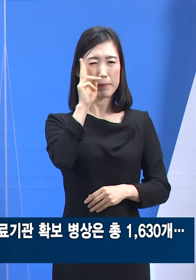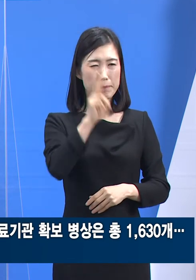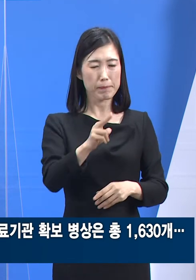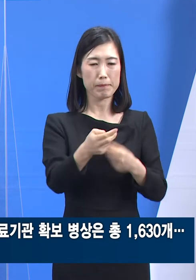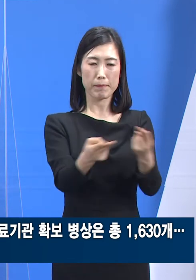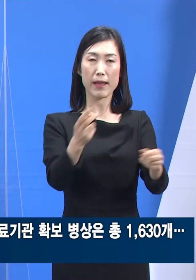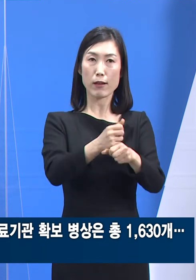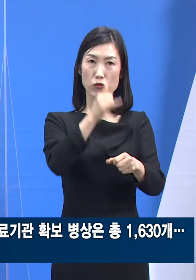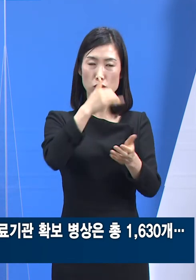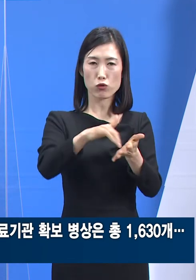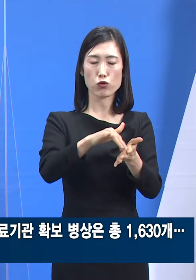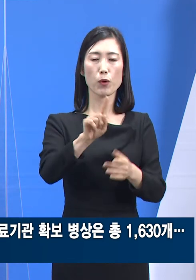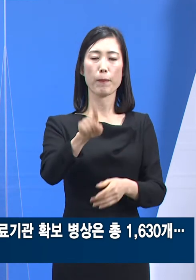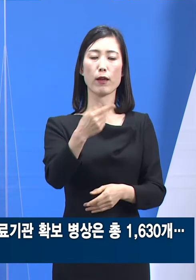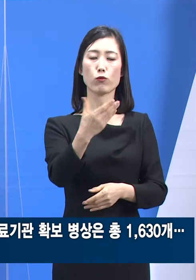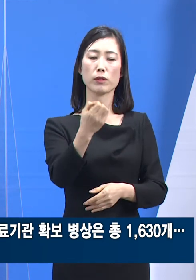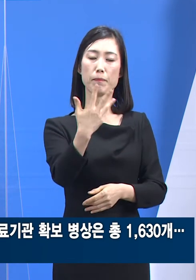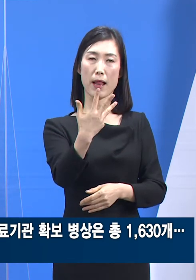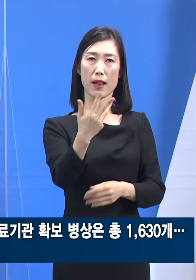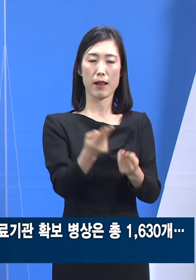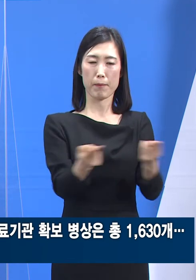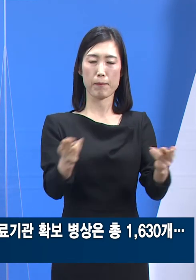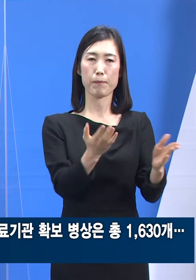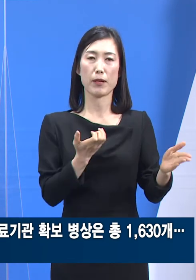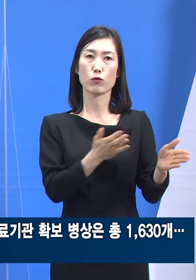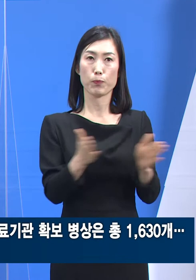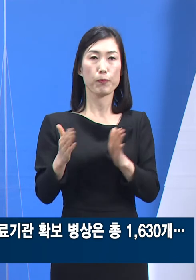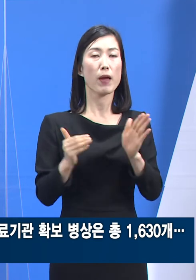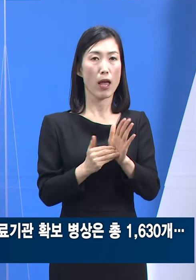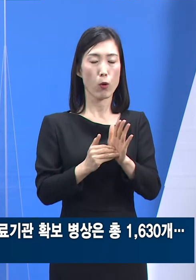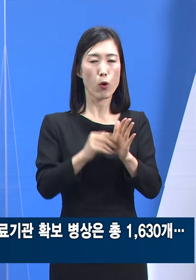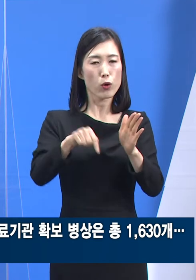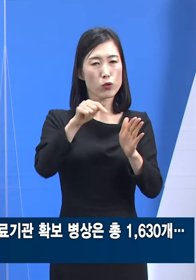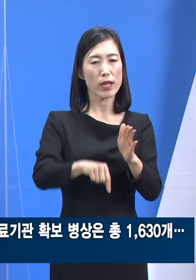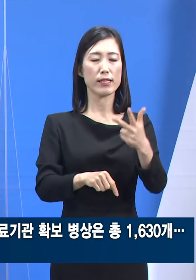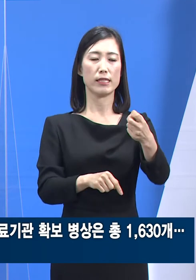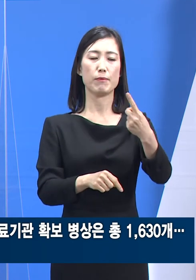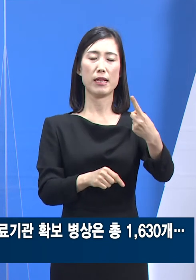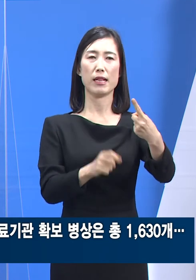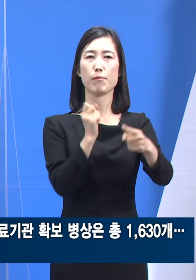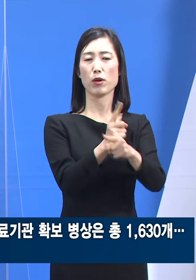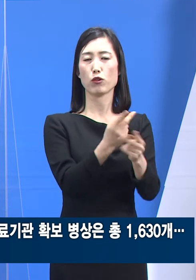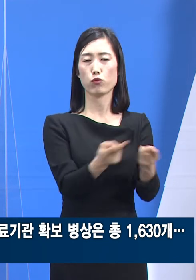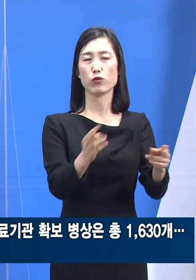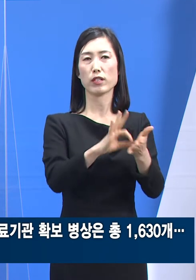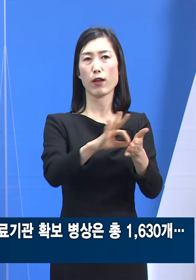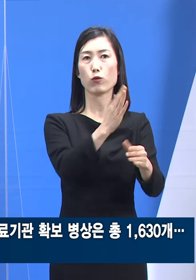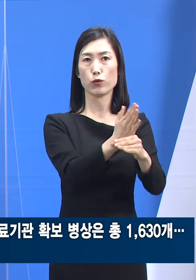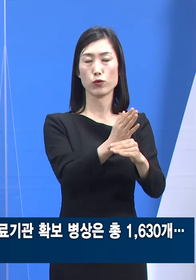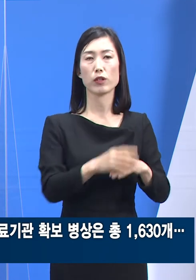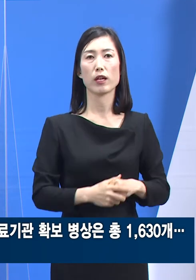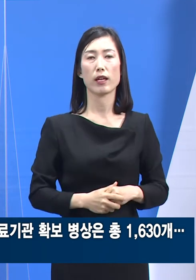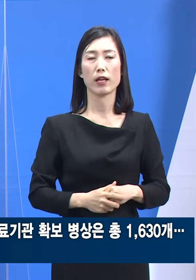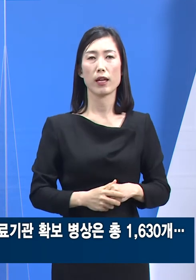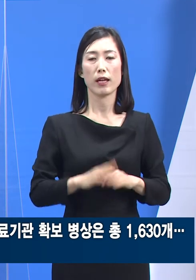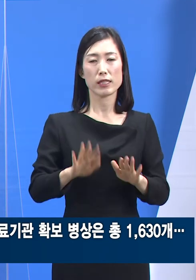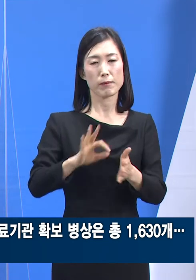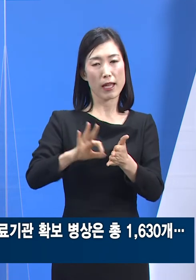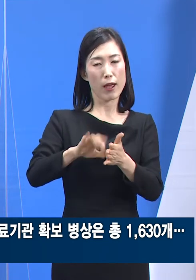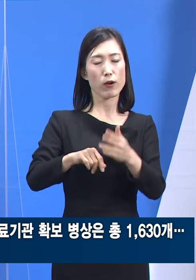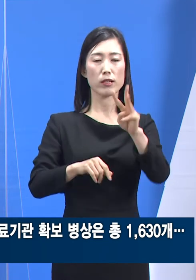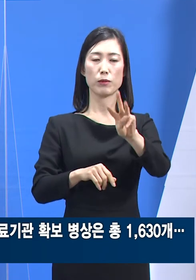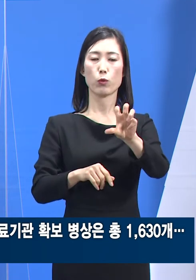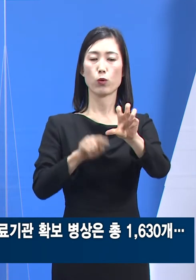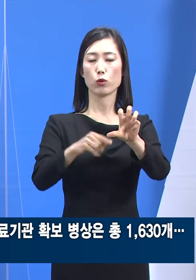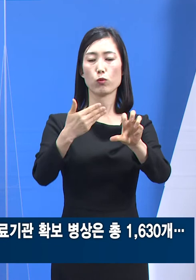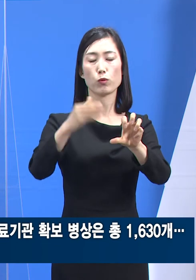치료 병상은 총 198병상을 확보하였으며 2중 71개를 사용하고 있습니다. 현재 가동률은 35